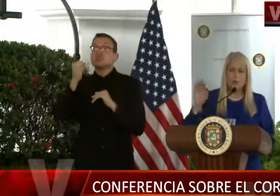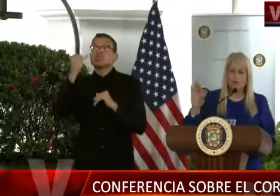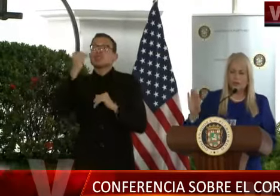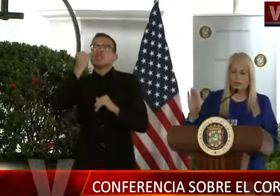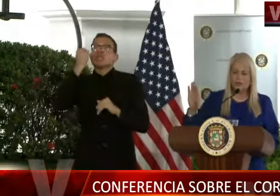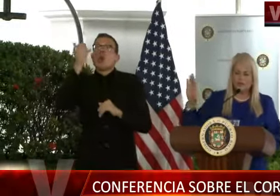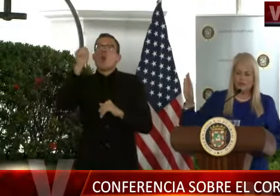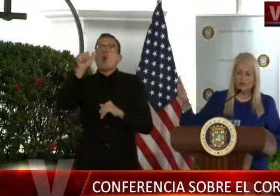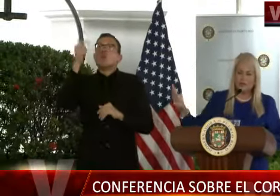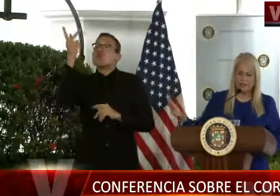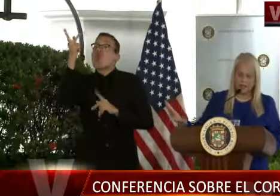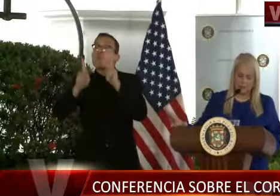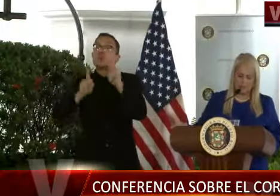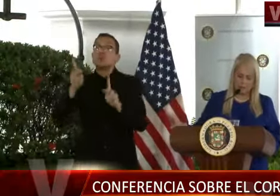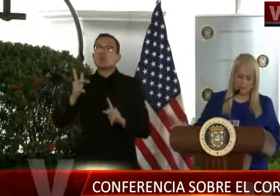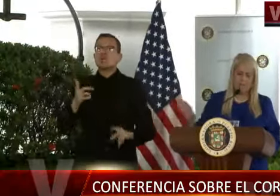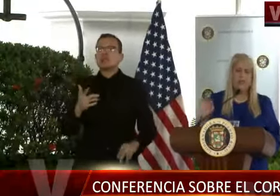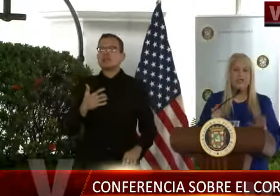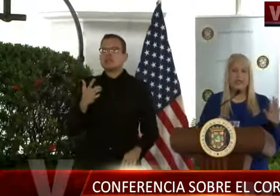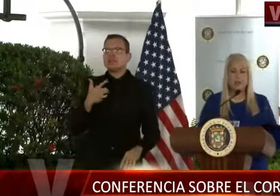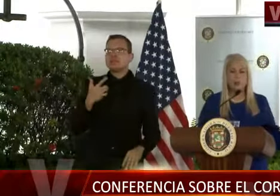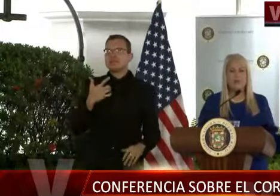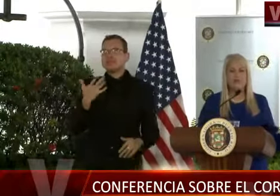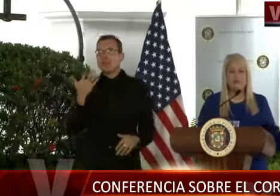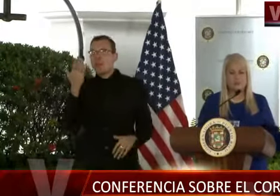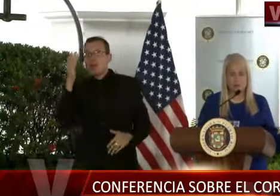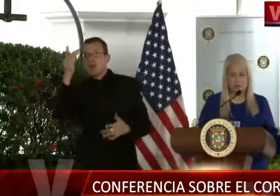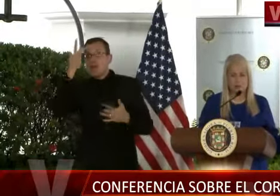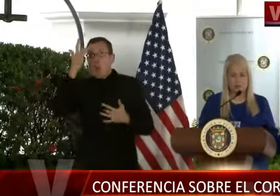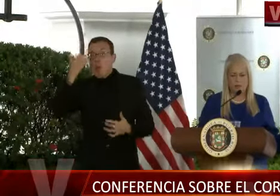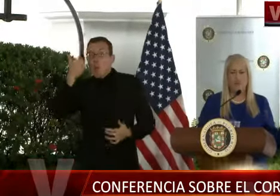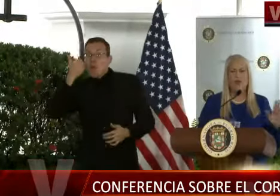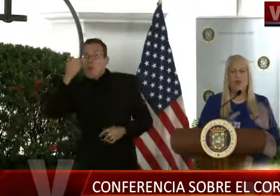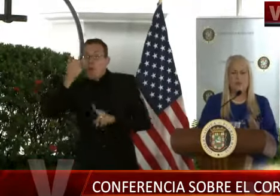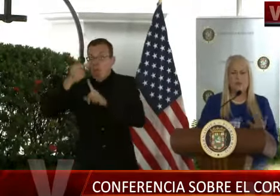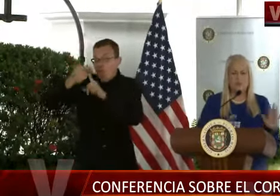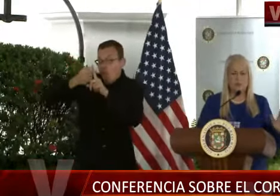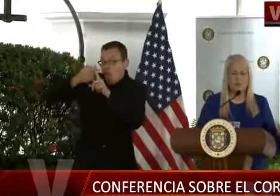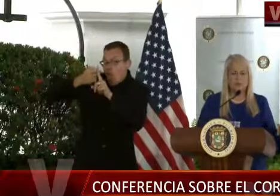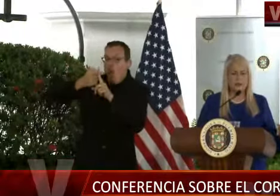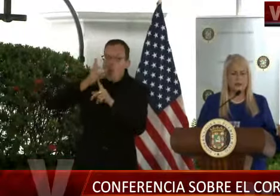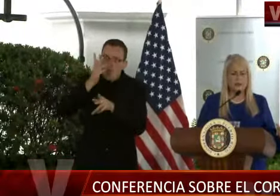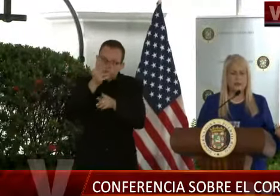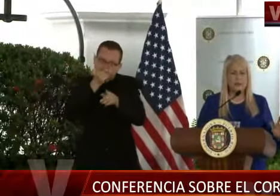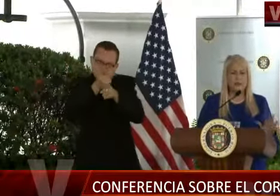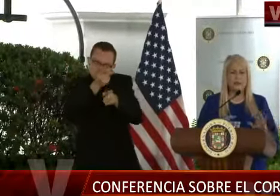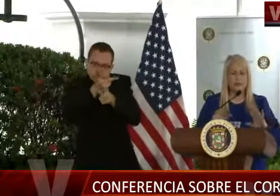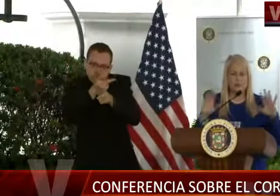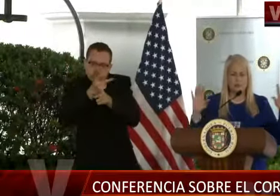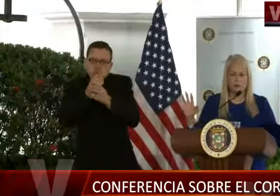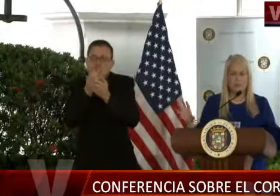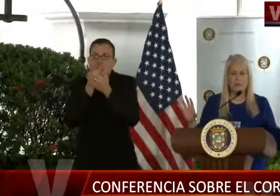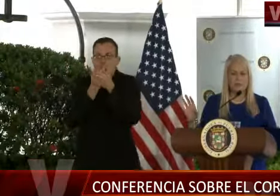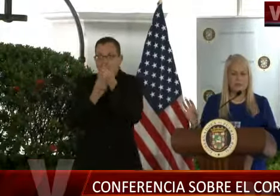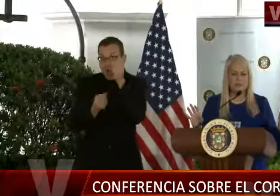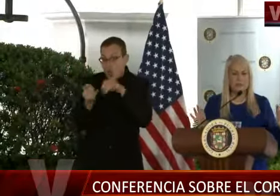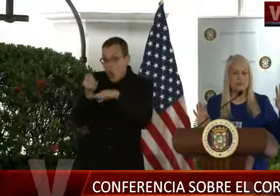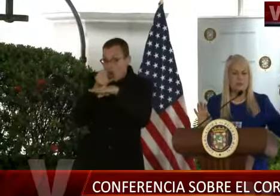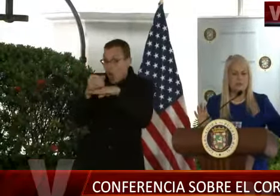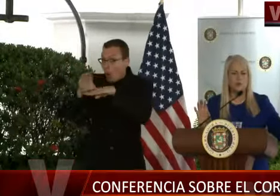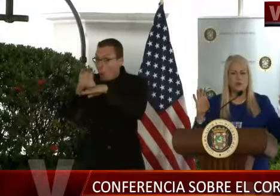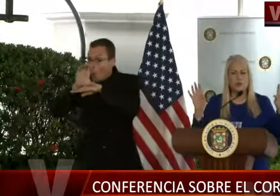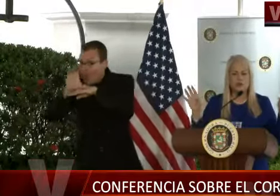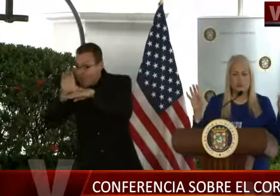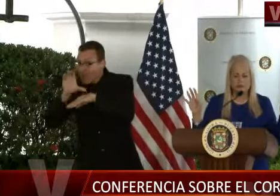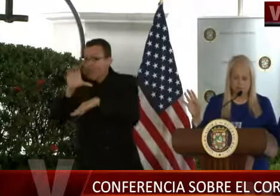y con un trailer de triage aparte. Y en Culebra se está haciendo lo mismo. Así que, se está tomando la determinación de proteger ambas